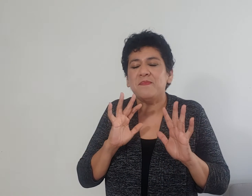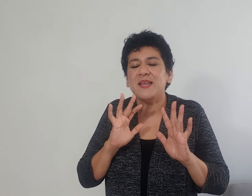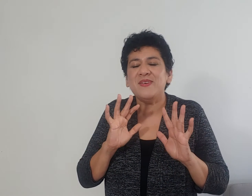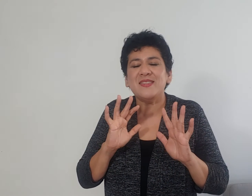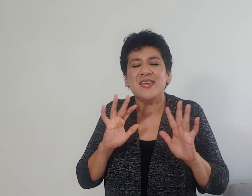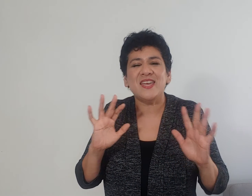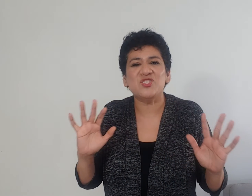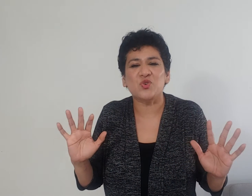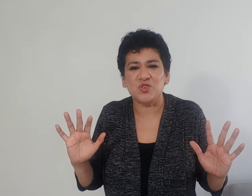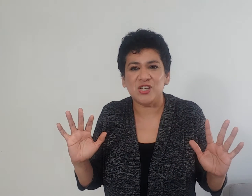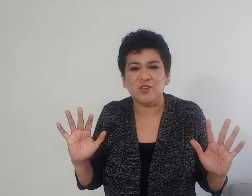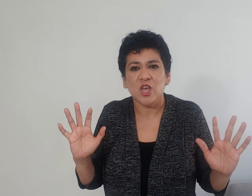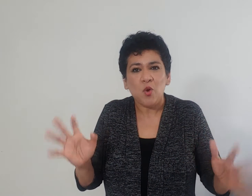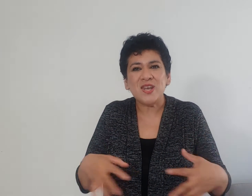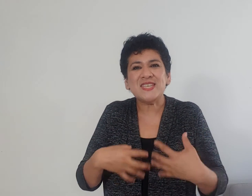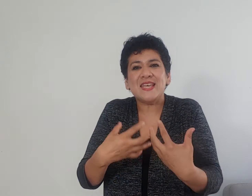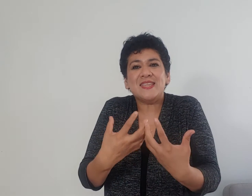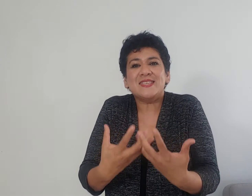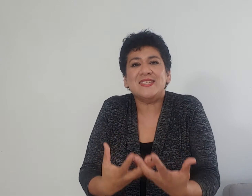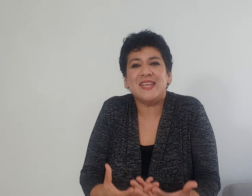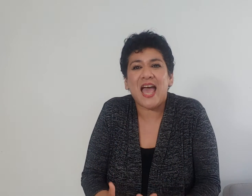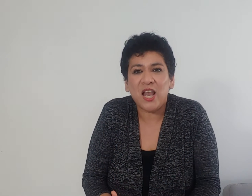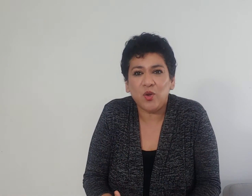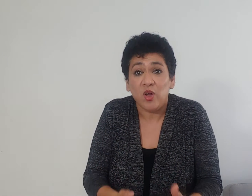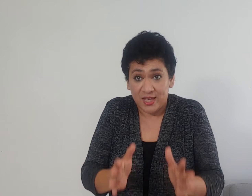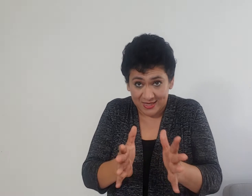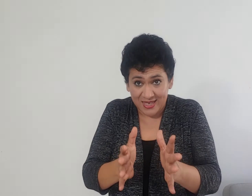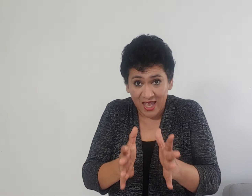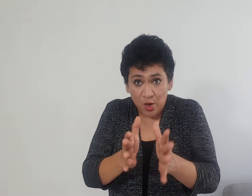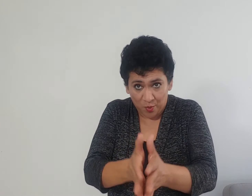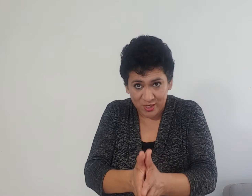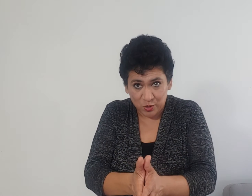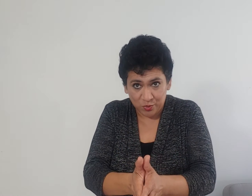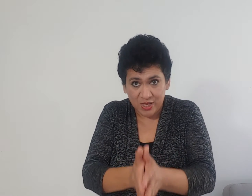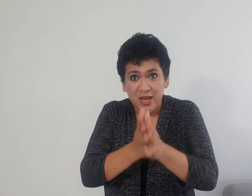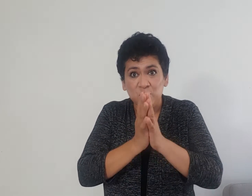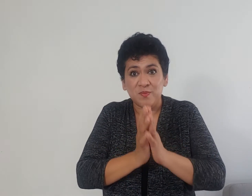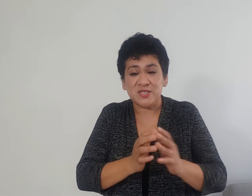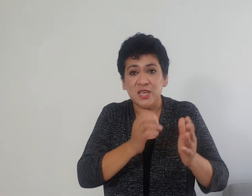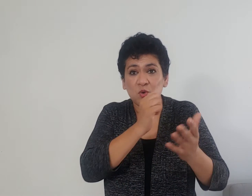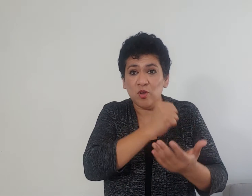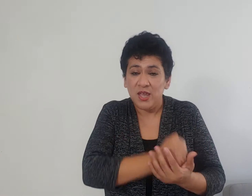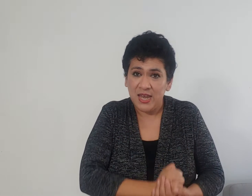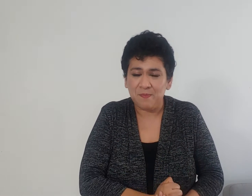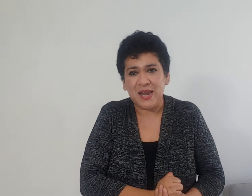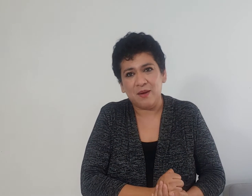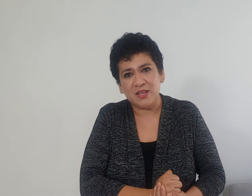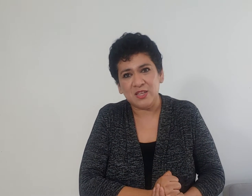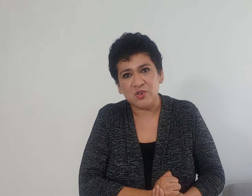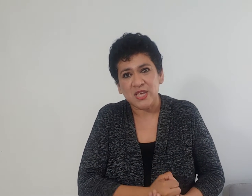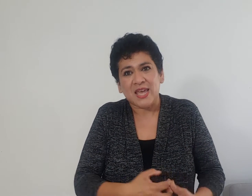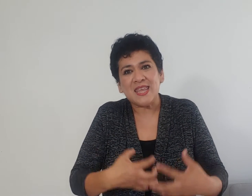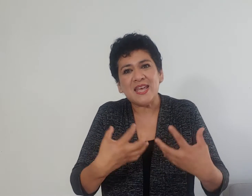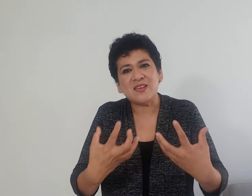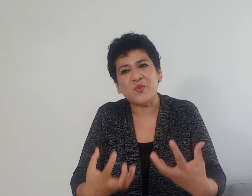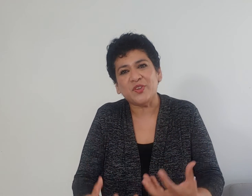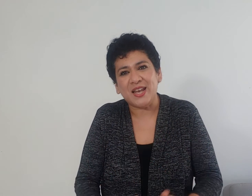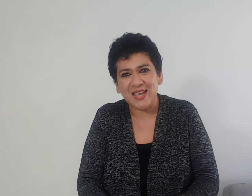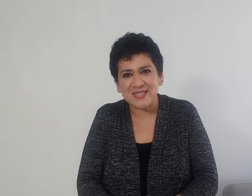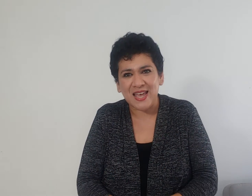simplemente escúchalos. No hay necesidad de decir algo, quizá puedes tú buscar algún versículo en la palabra de Dios, que da esa fortaleza,